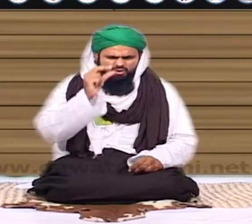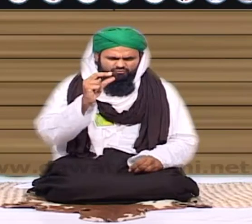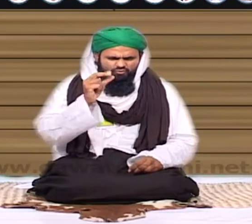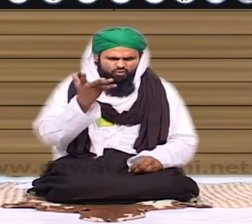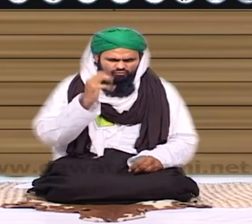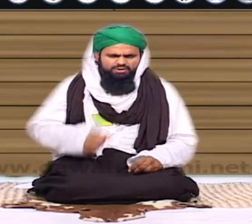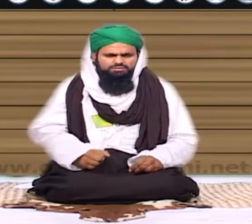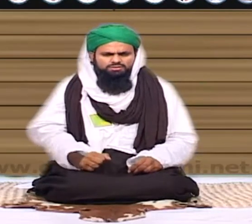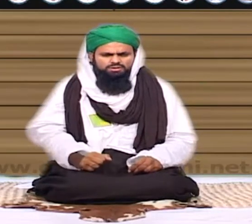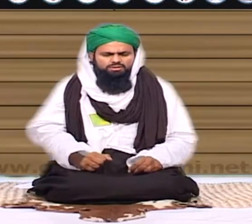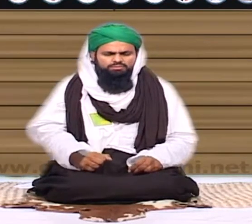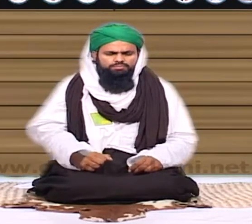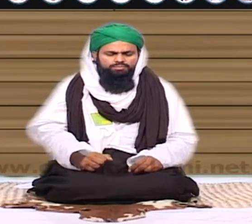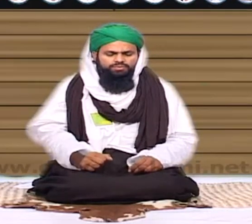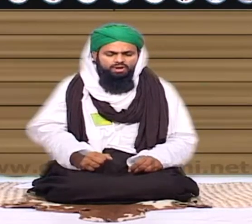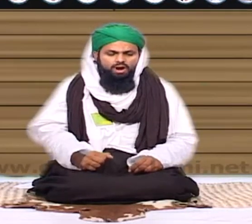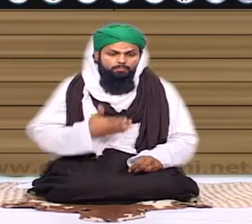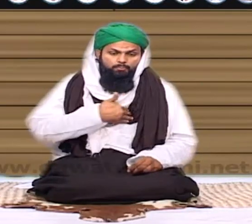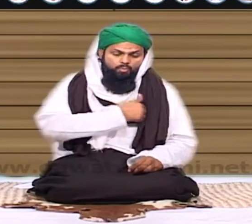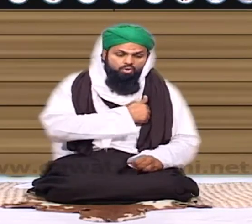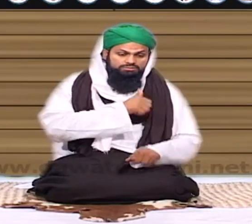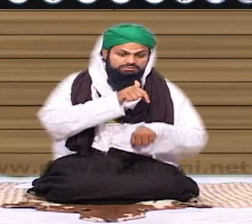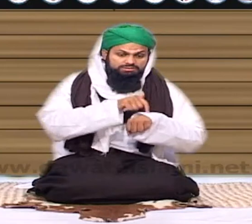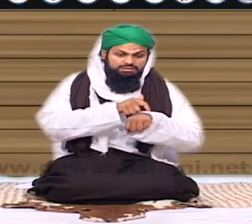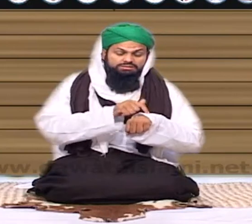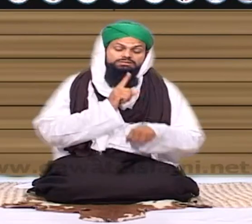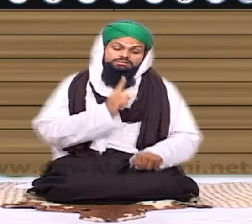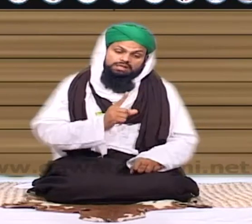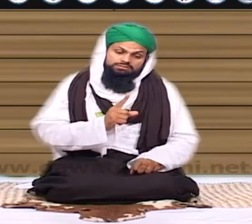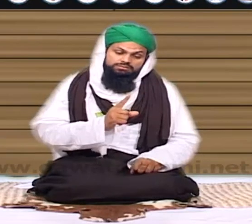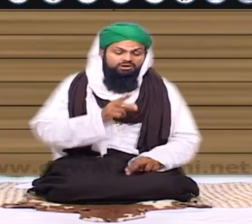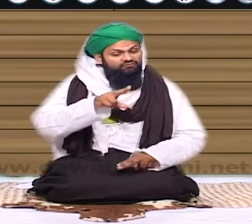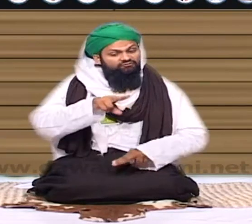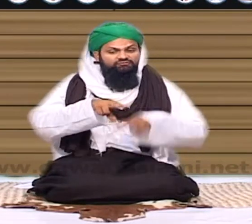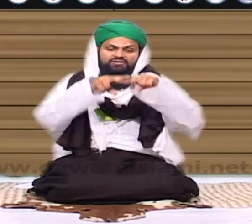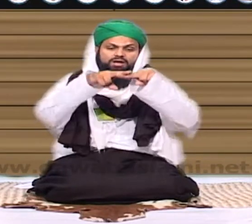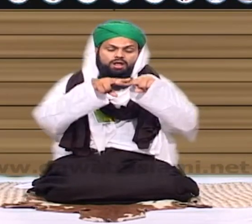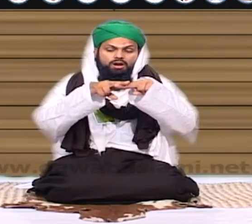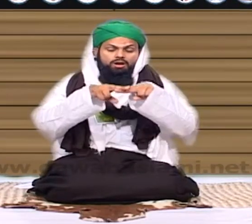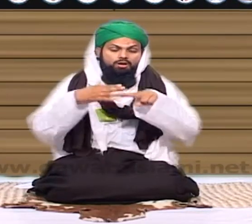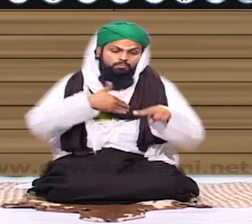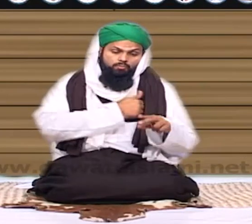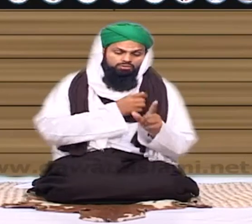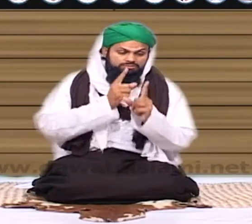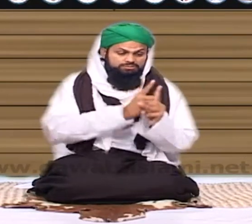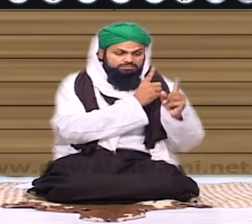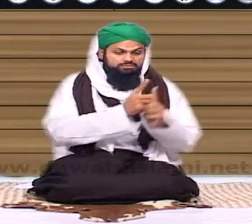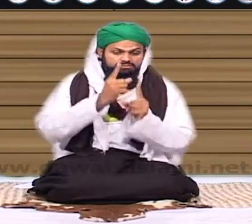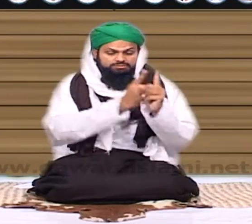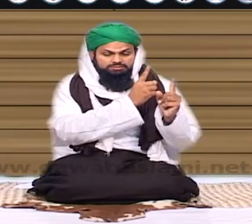کیا وہ شخص بے اقل نہیں کہ جس کی گرفتاری کا وارنس جاری ہو چکا موت اس کا تحقب کر